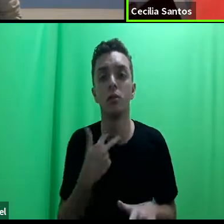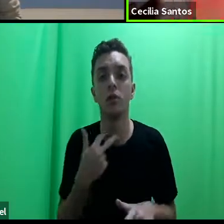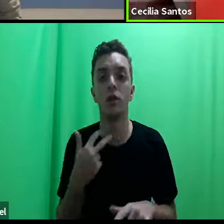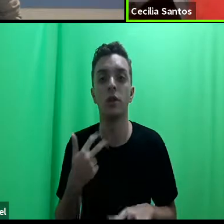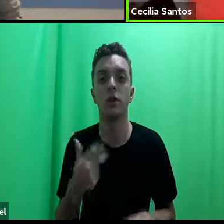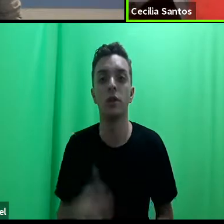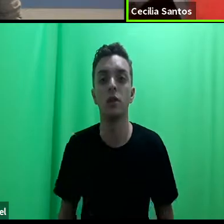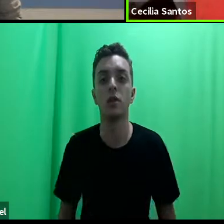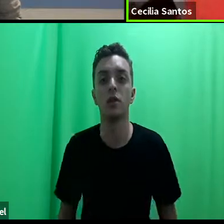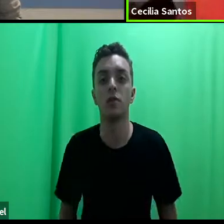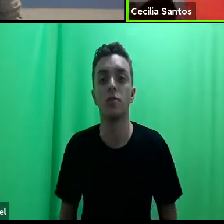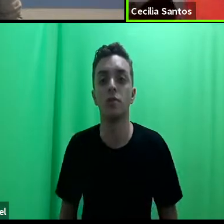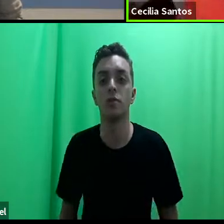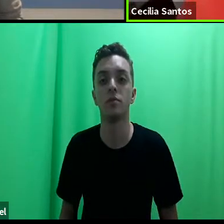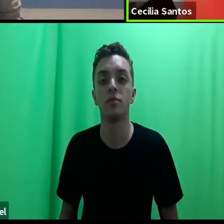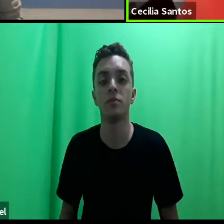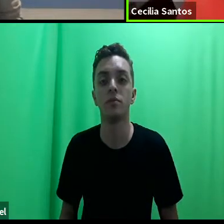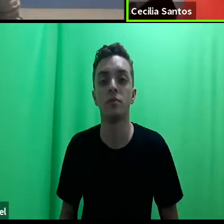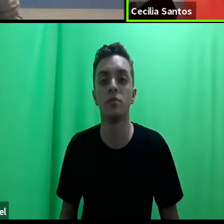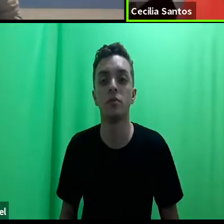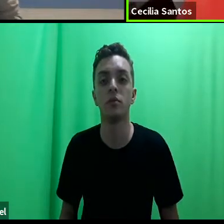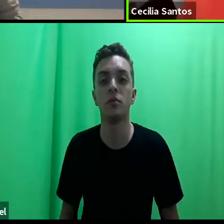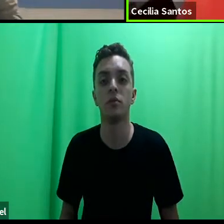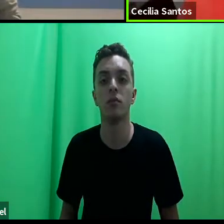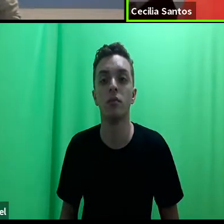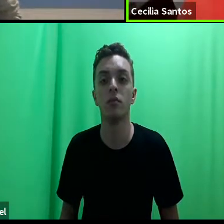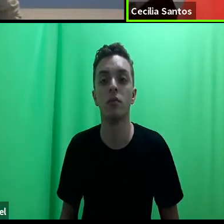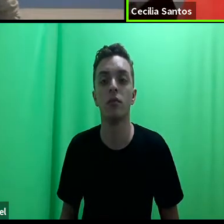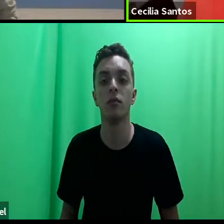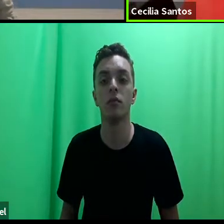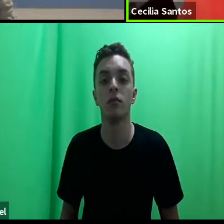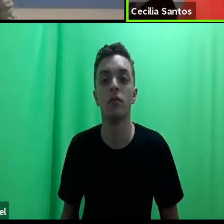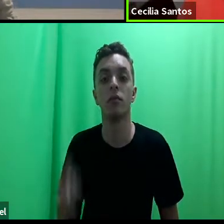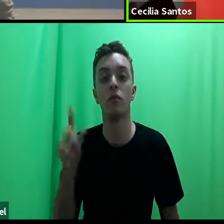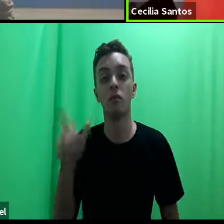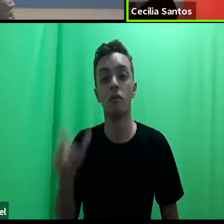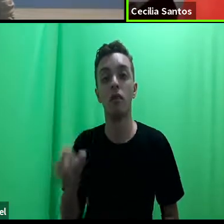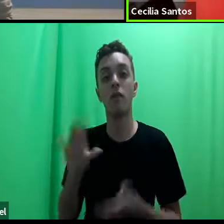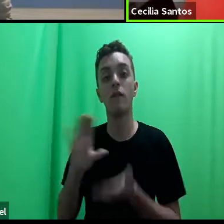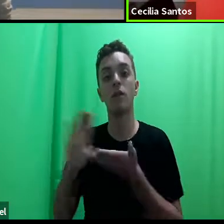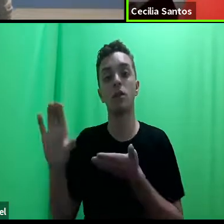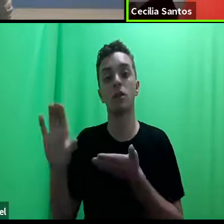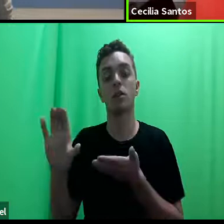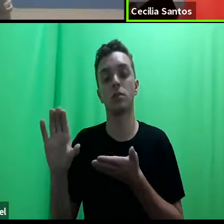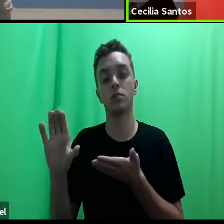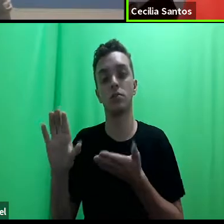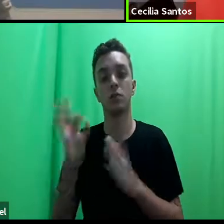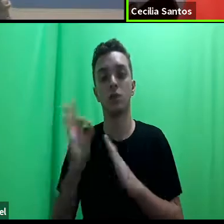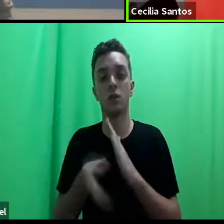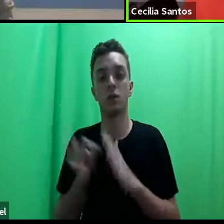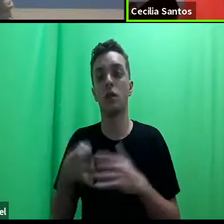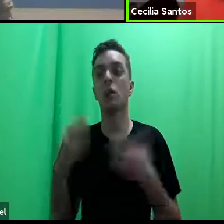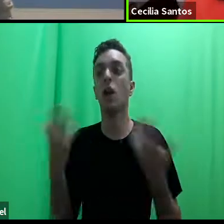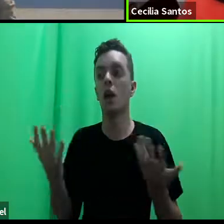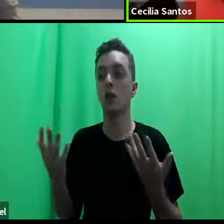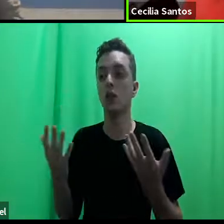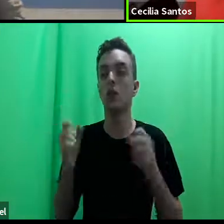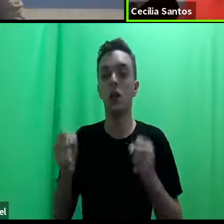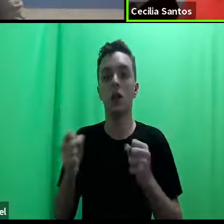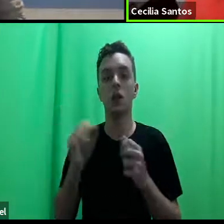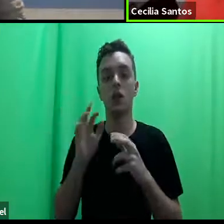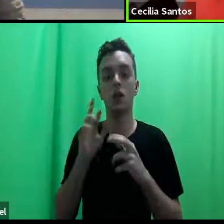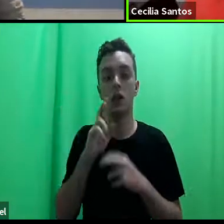aí é que está. Quem financia as clínicas jurídicas, se elas estão exigindo esse tipo de resultado,